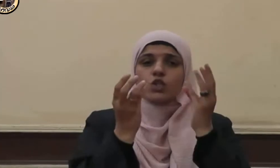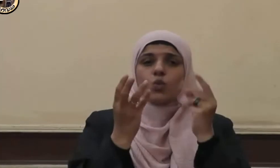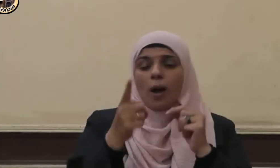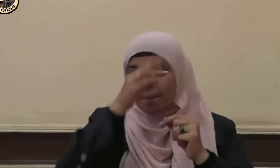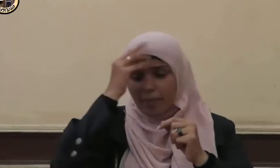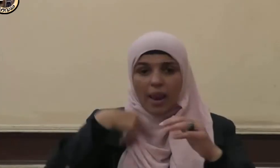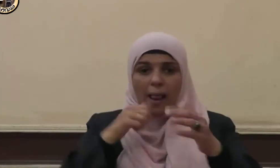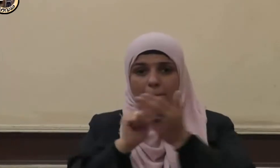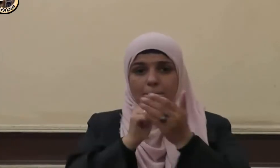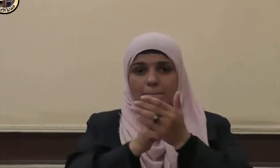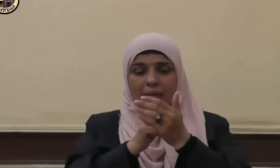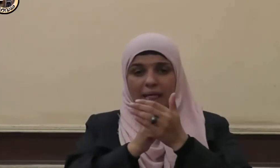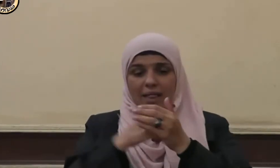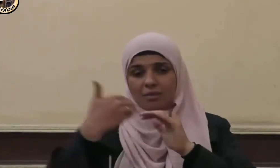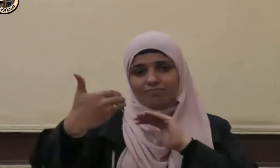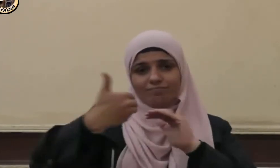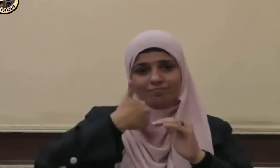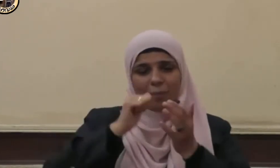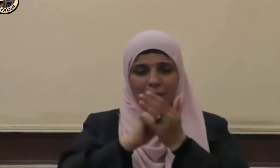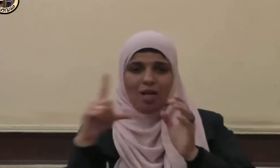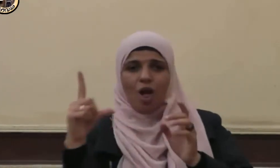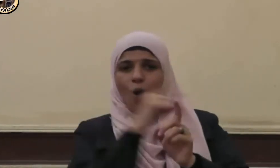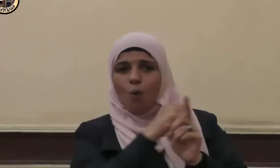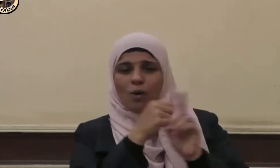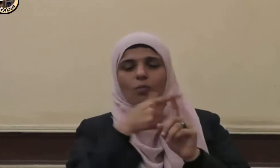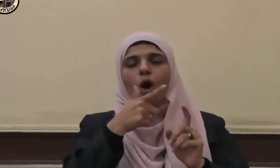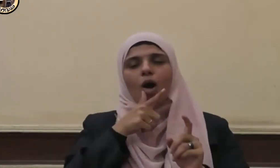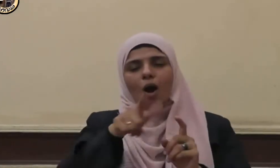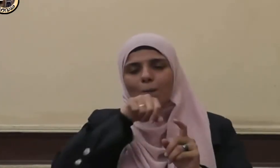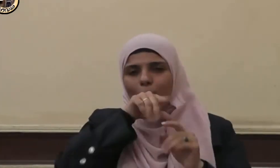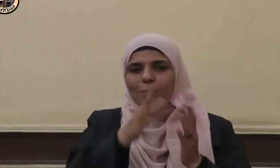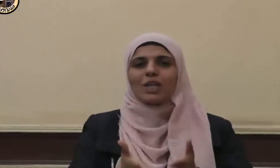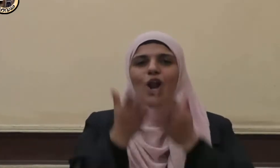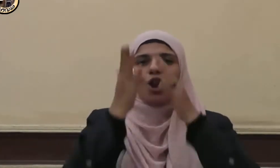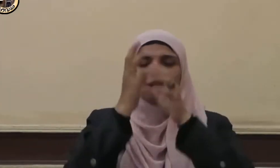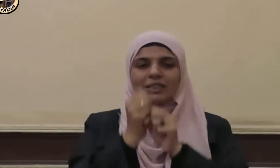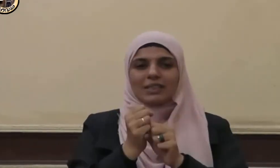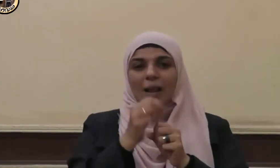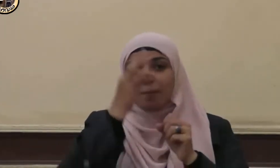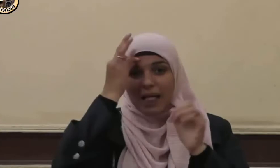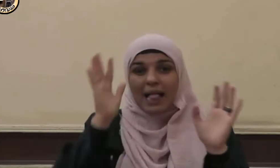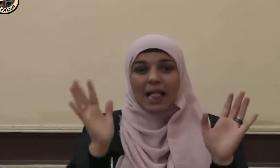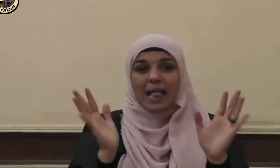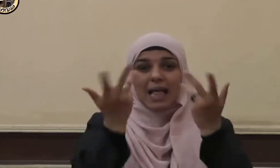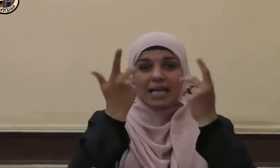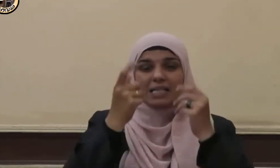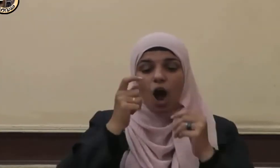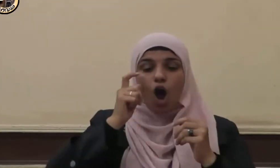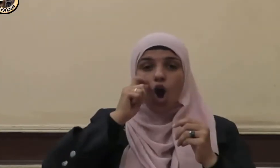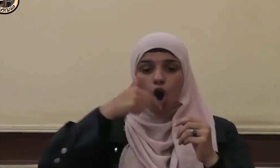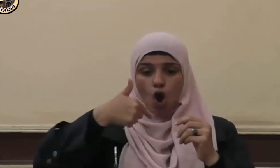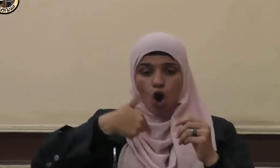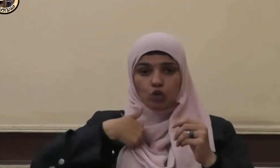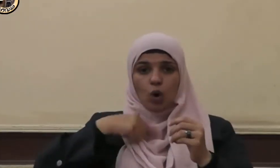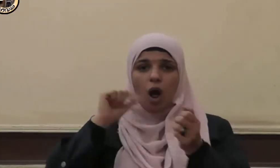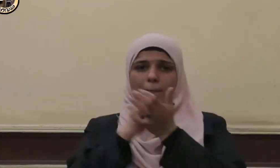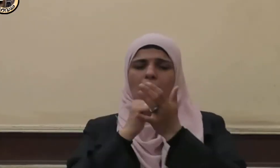قلوه صلى الله عليه وسلم إذا ولد الرجل بيته فليقل